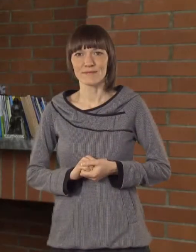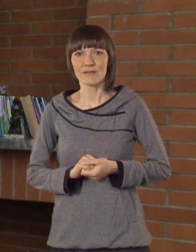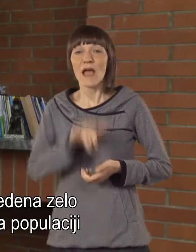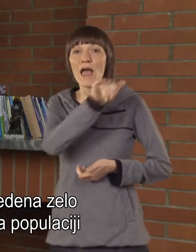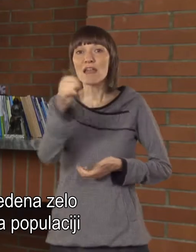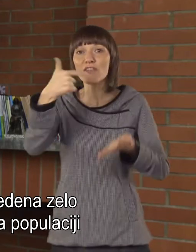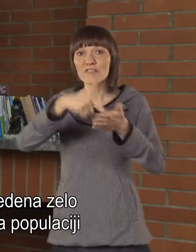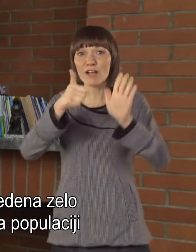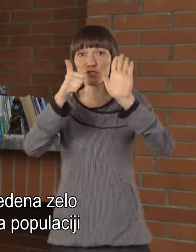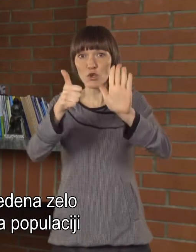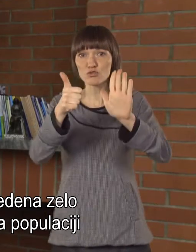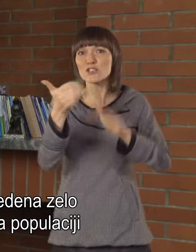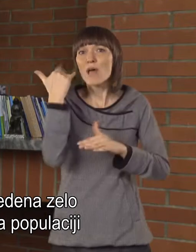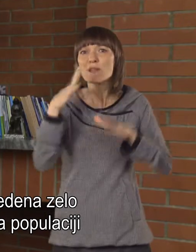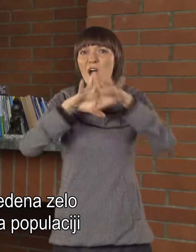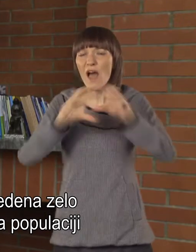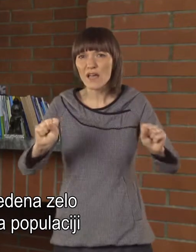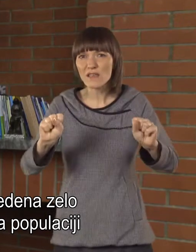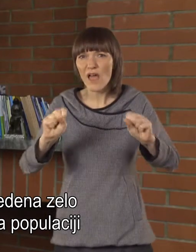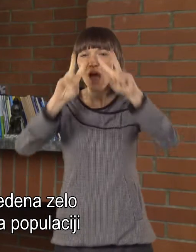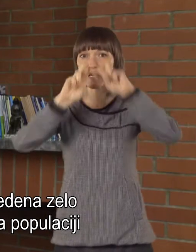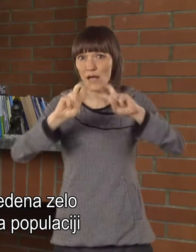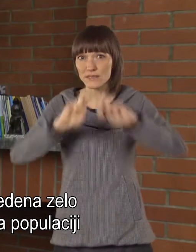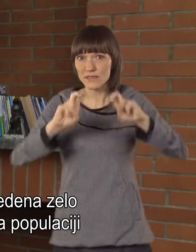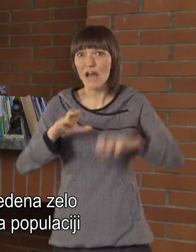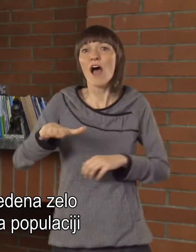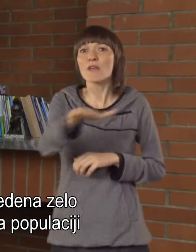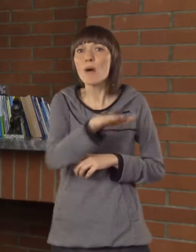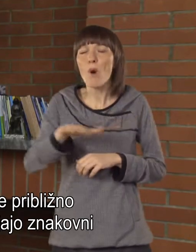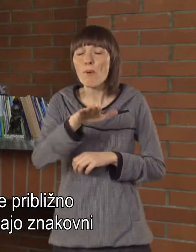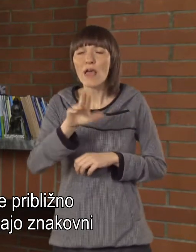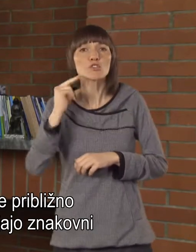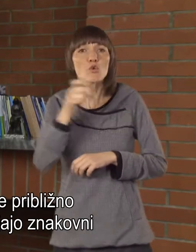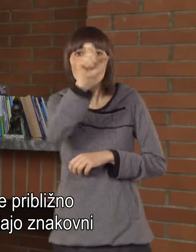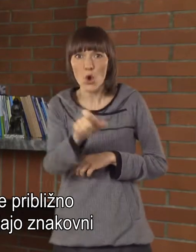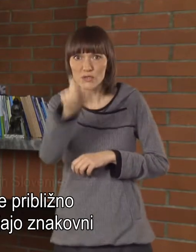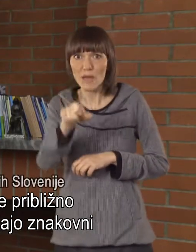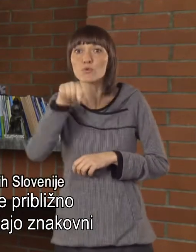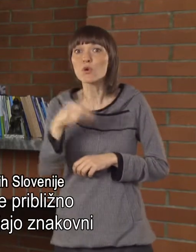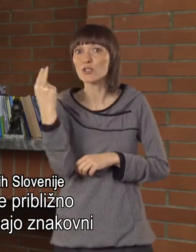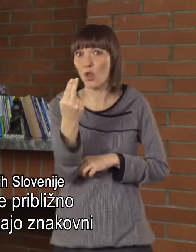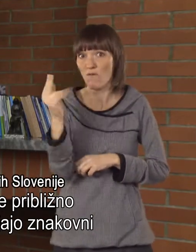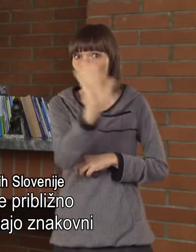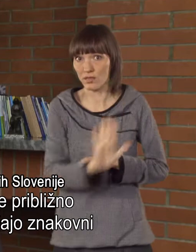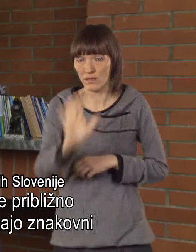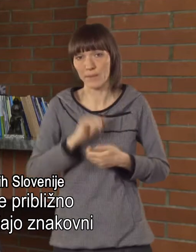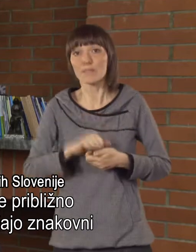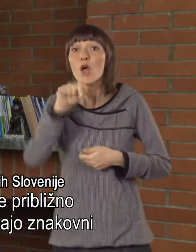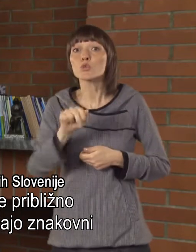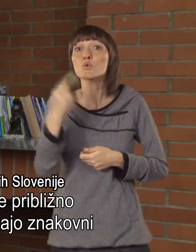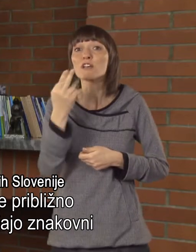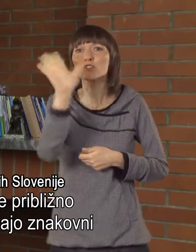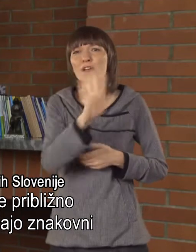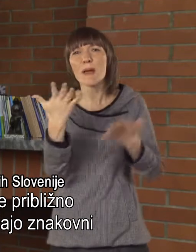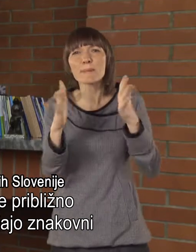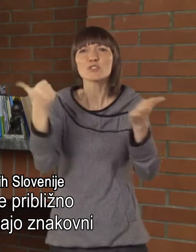Leta 2006 je bila izvedena zelo obsežna raziskava na populaciji gluhih v Sloveniji. V gluhih približno v Sloveniji